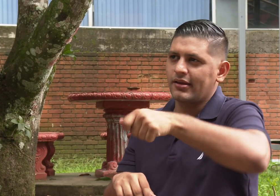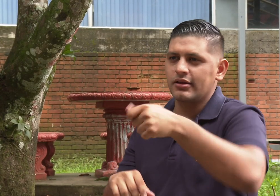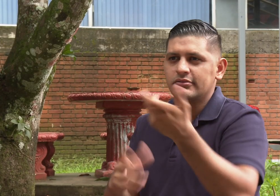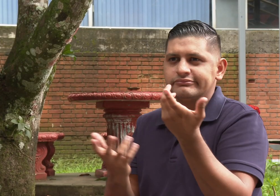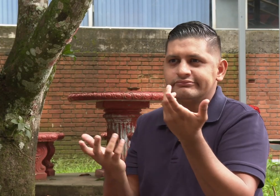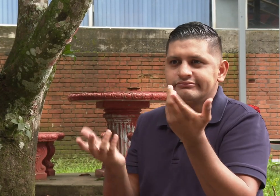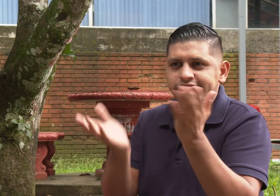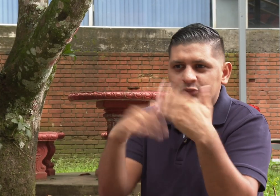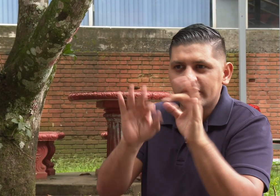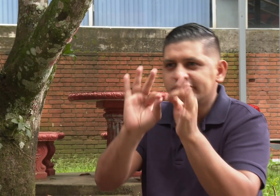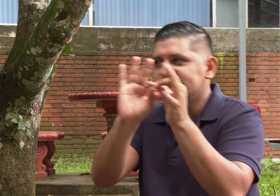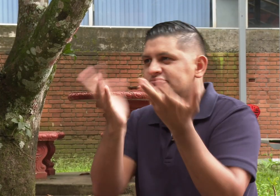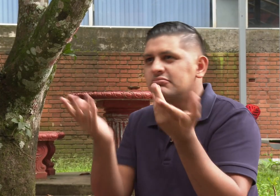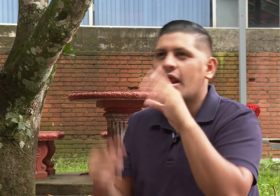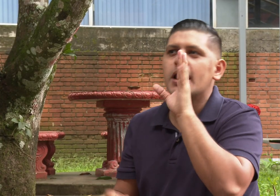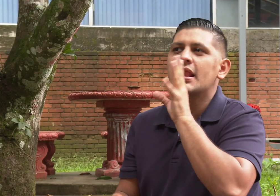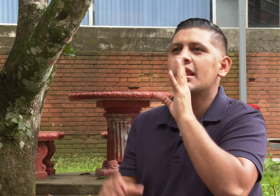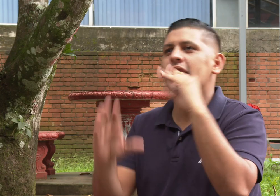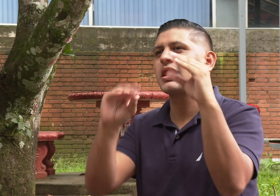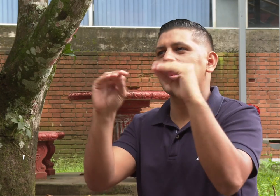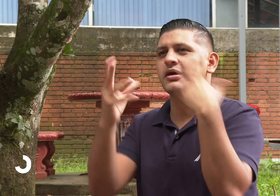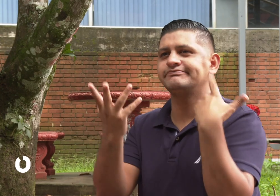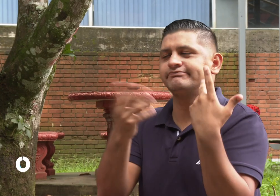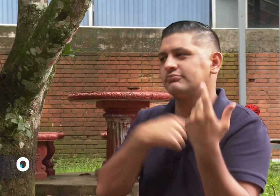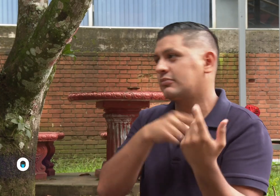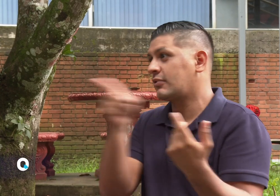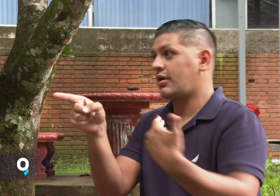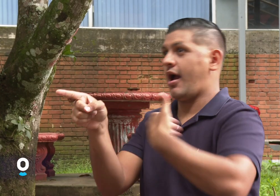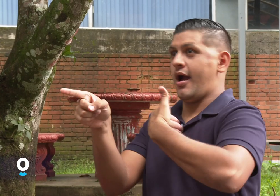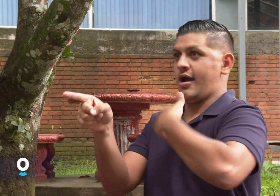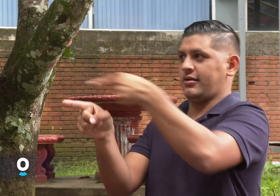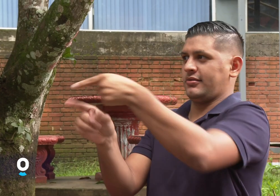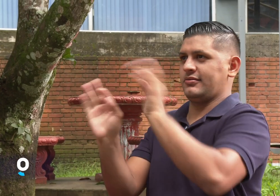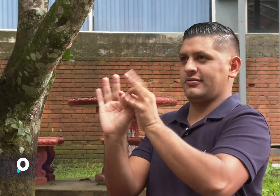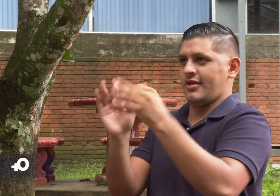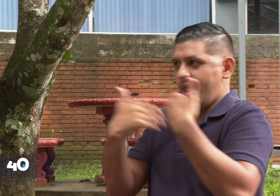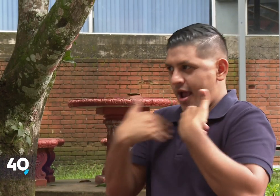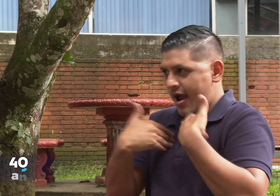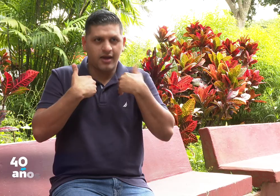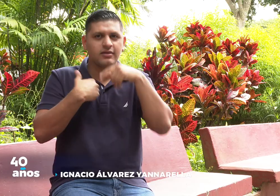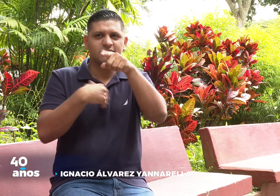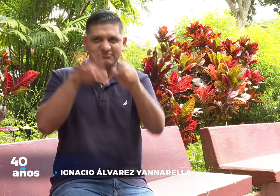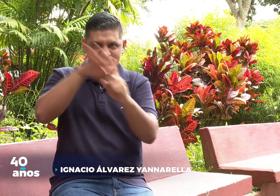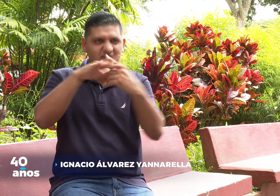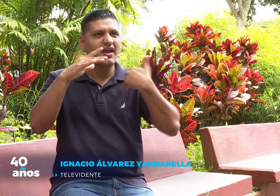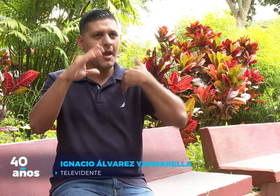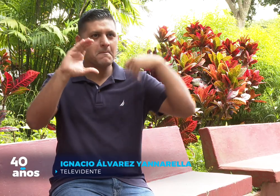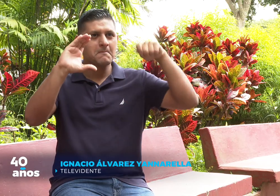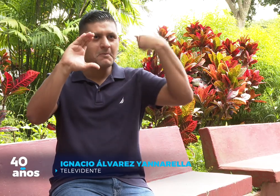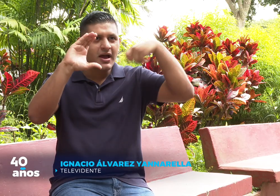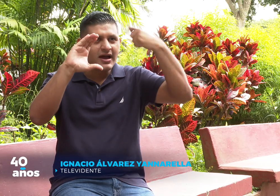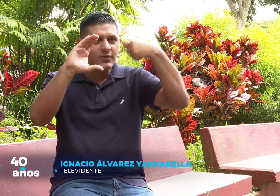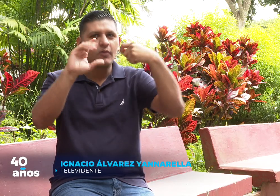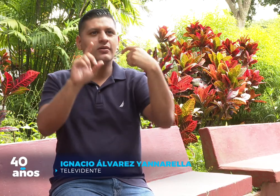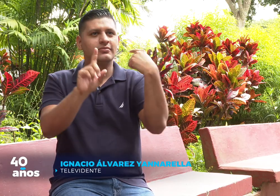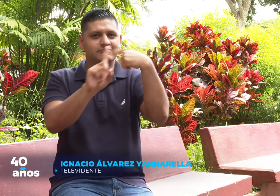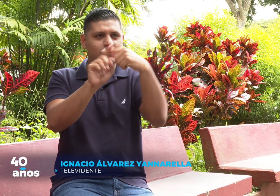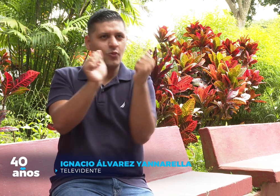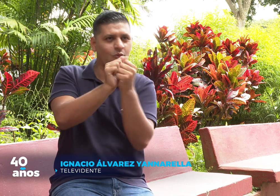no hay interpretación, las personas simplemente están hablando, en cambio, ahí hay intérpretes. Entonces yo también los puedo grabar,